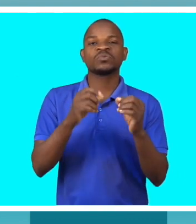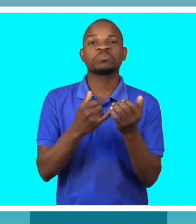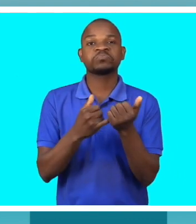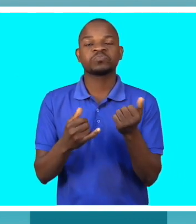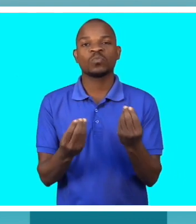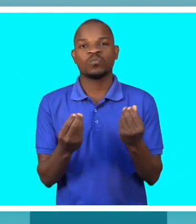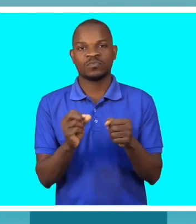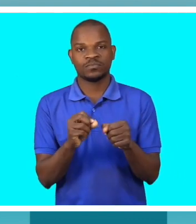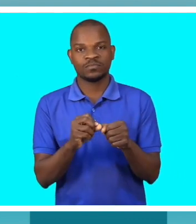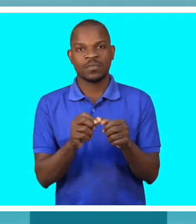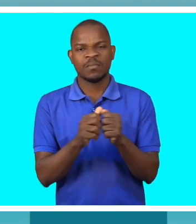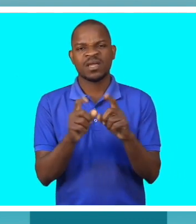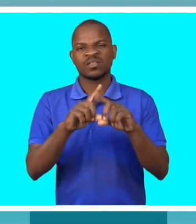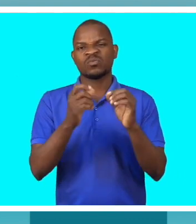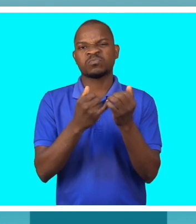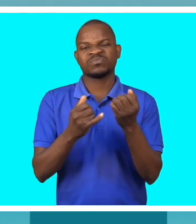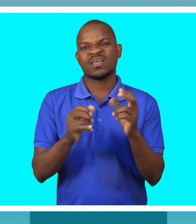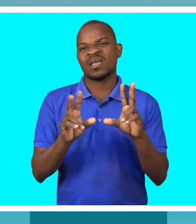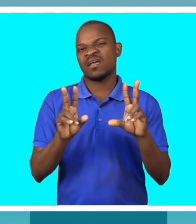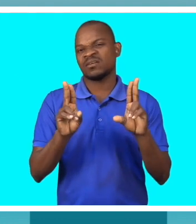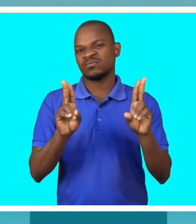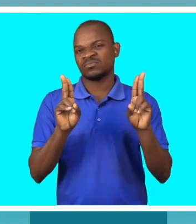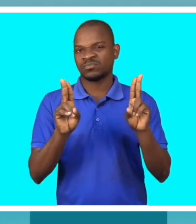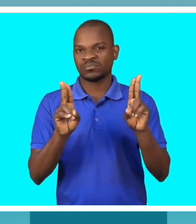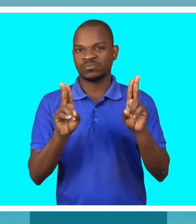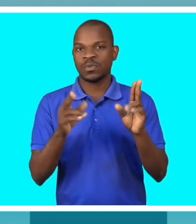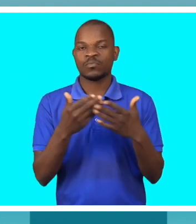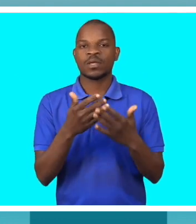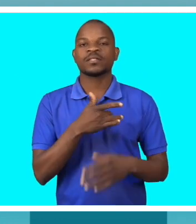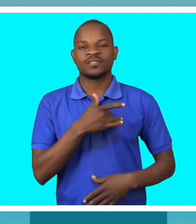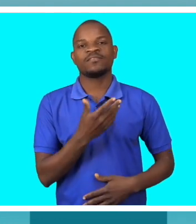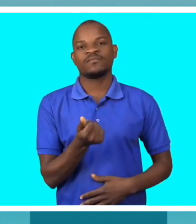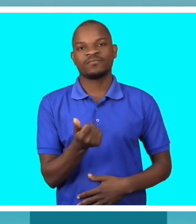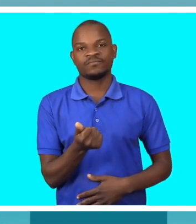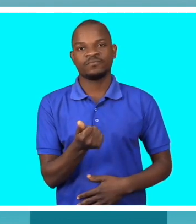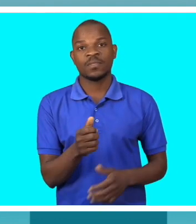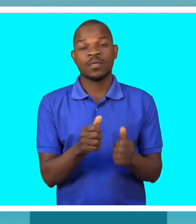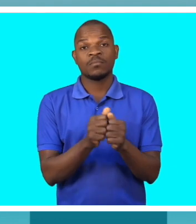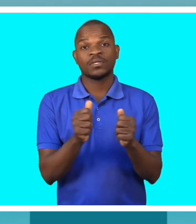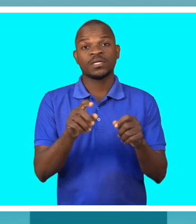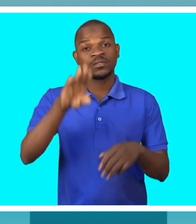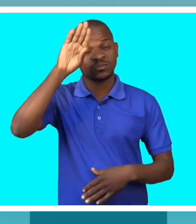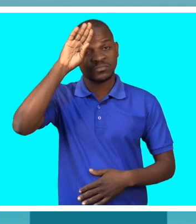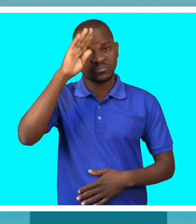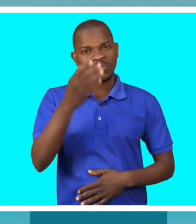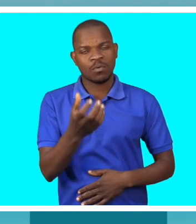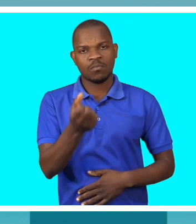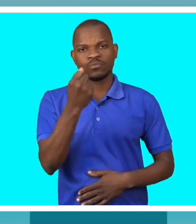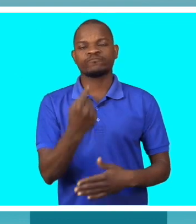morais maiores, eu digo que é fácil controlar através dos sintomas. A lesão medular pode ser causada